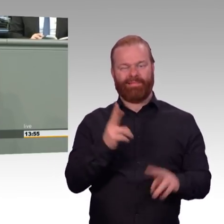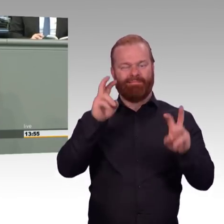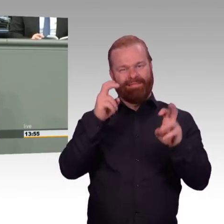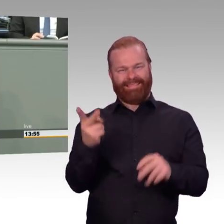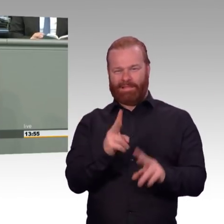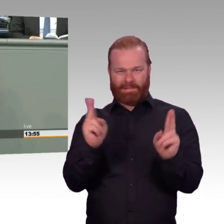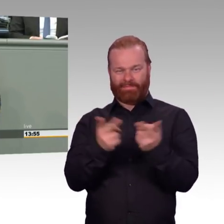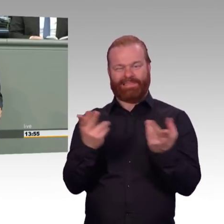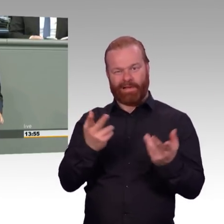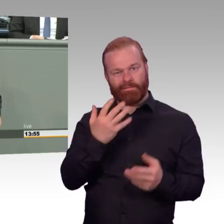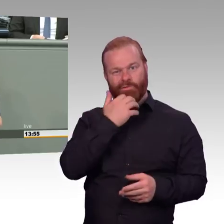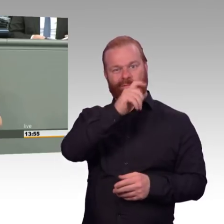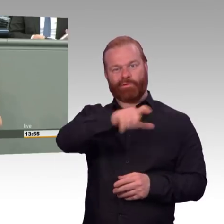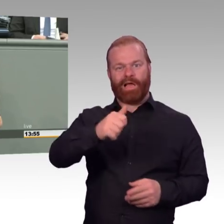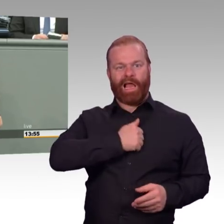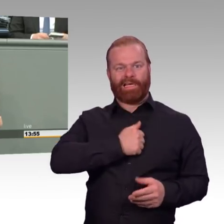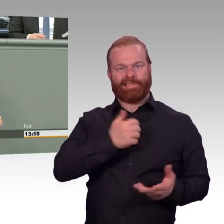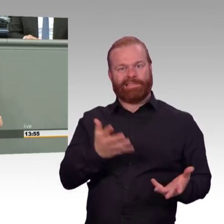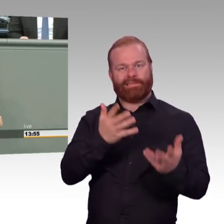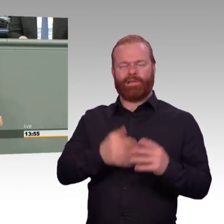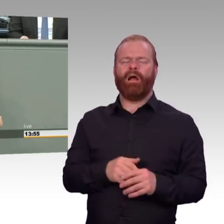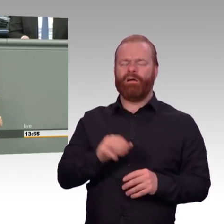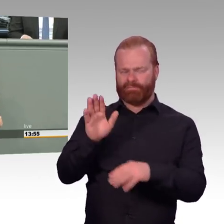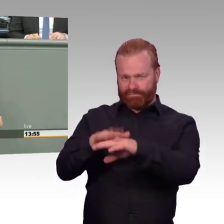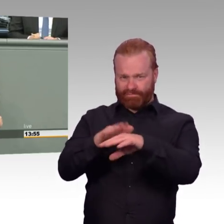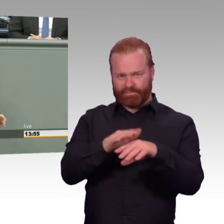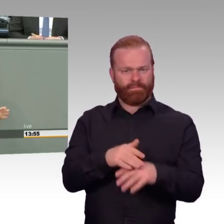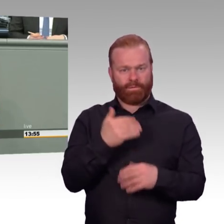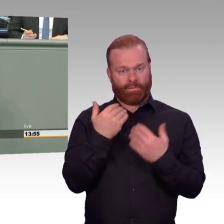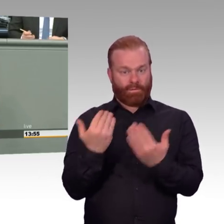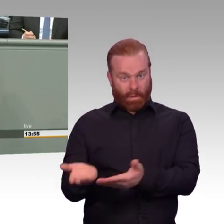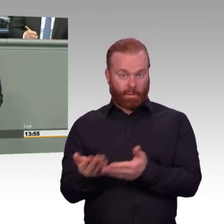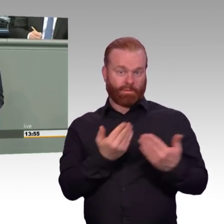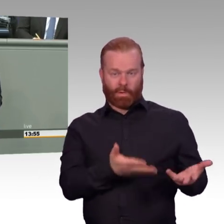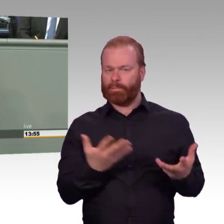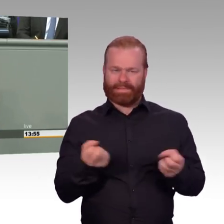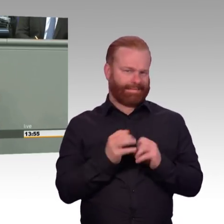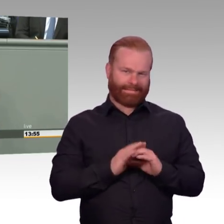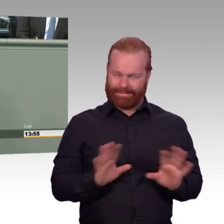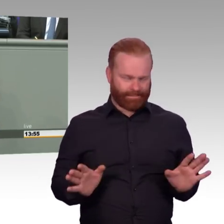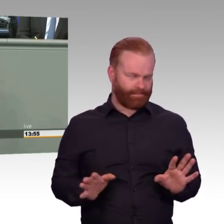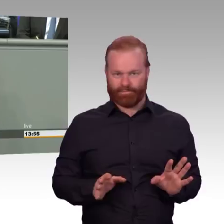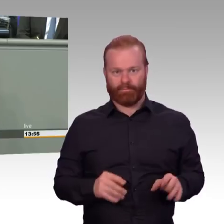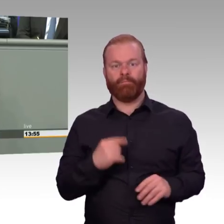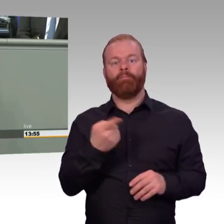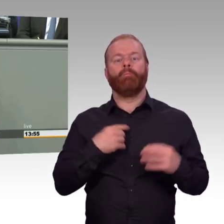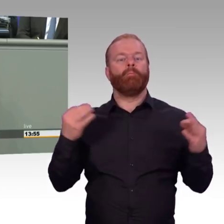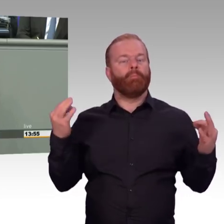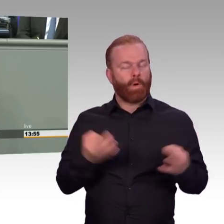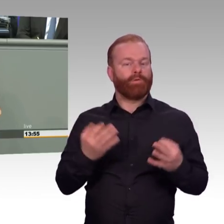und Innovation. Und es fiel vorher ja schon ein Zitat von Alexander Gerst. Und er hat ja auch gesagt gestern, wir sind die Spezies von Entdeckern. Das